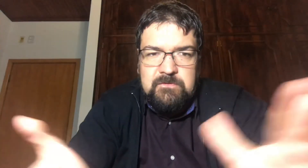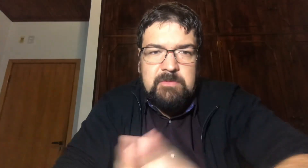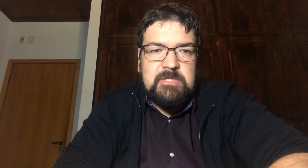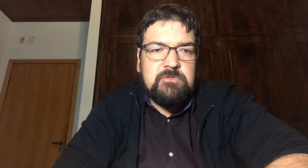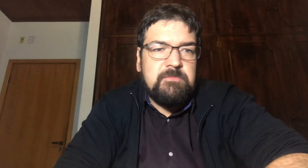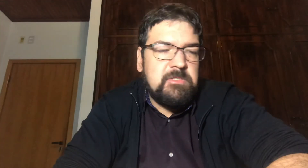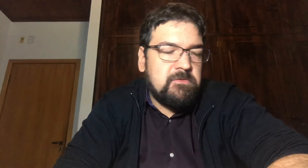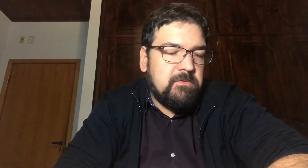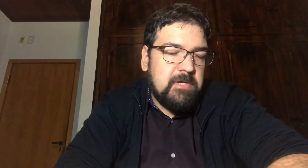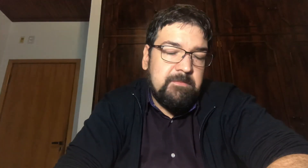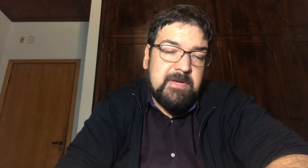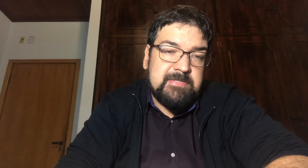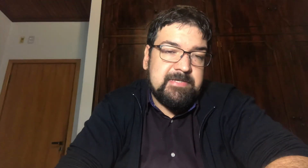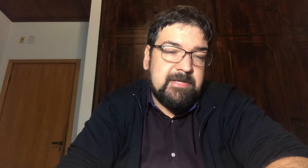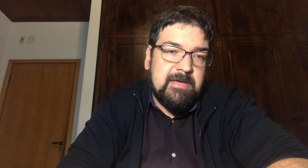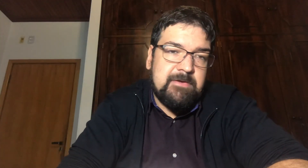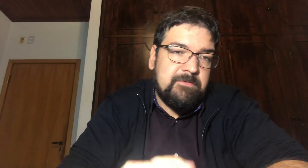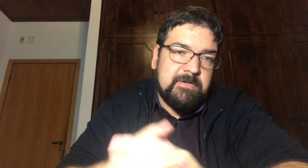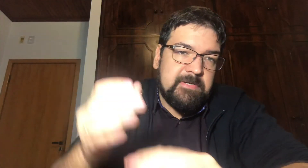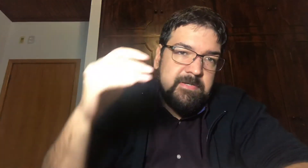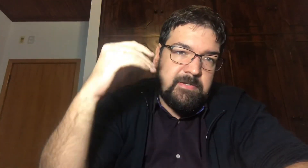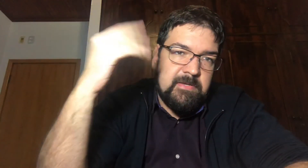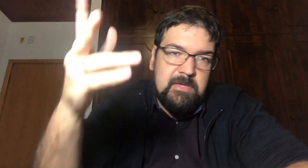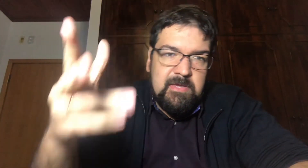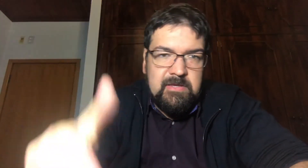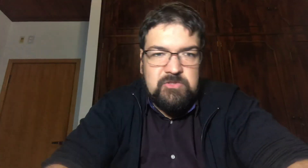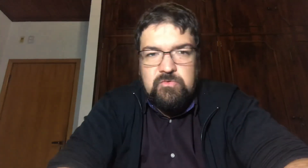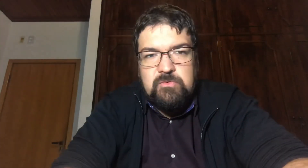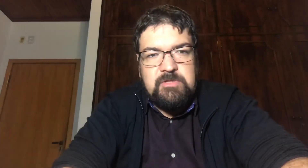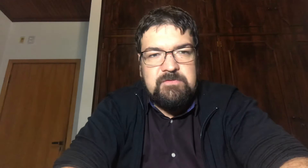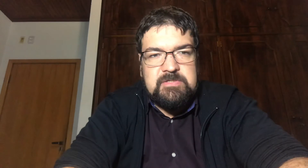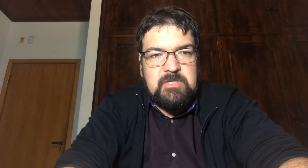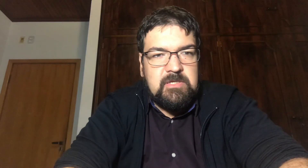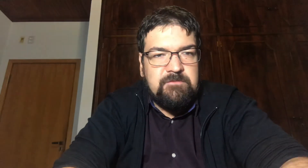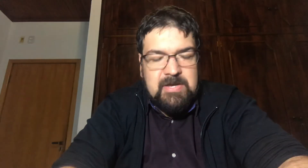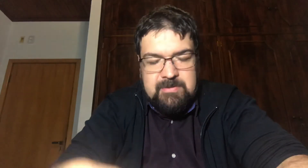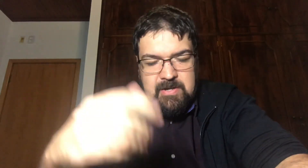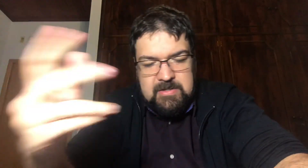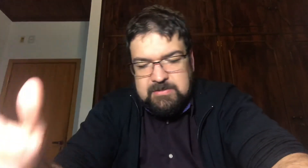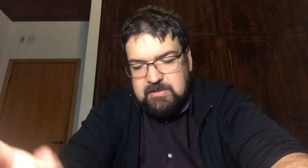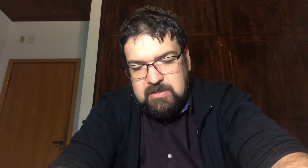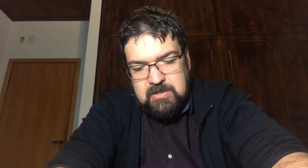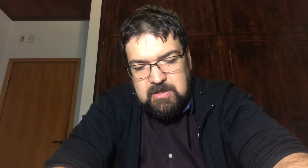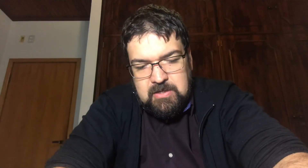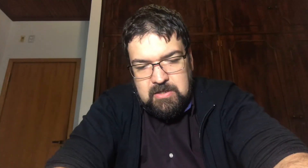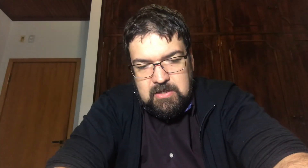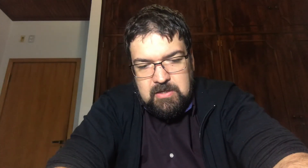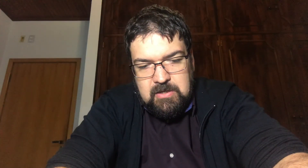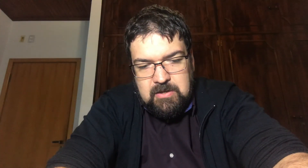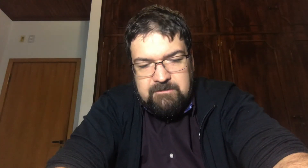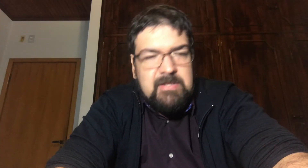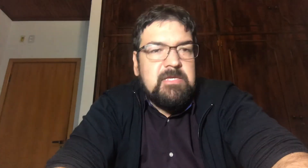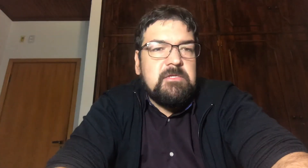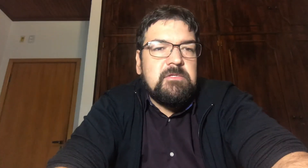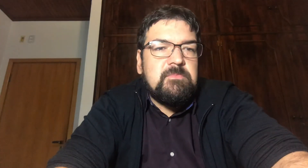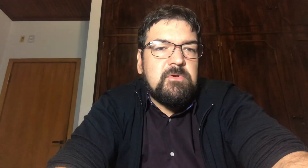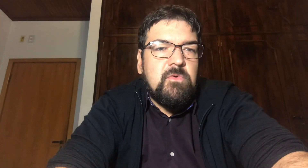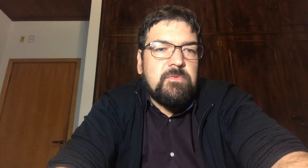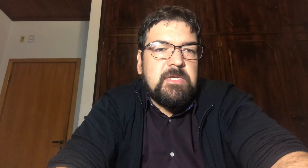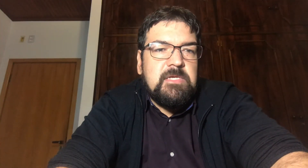fundamentos Do bitcoin Mas é claro Estude Investigue Vai atrás E avalie Por conta E